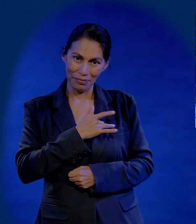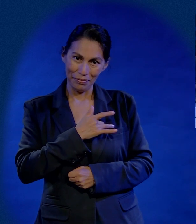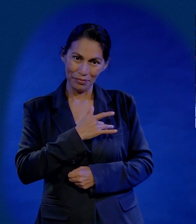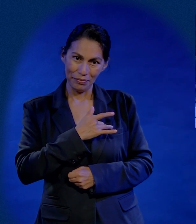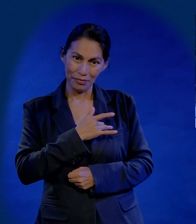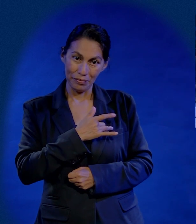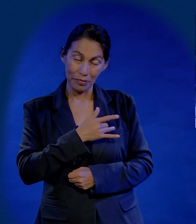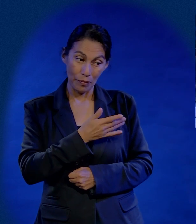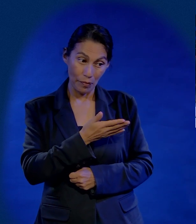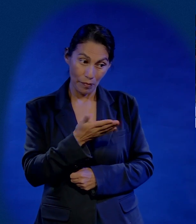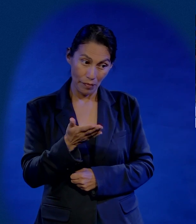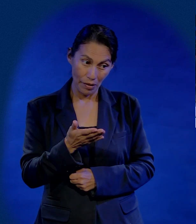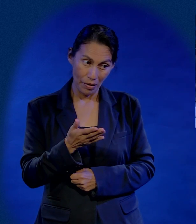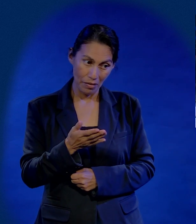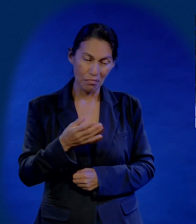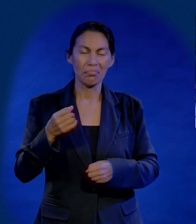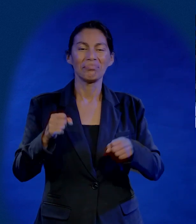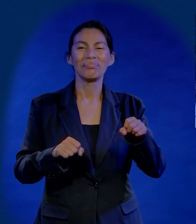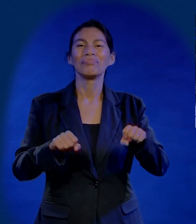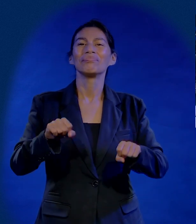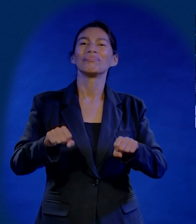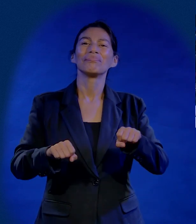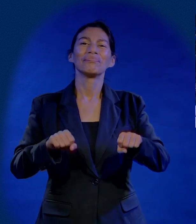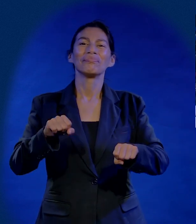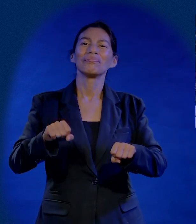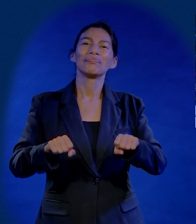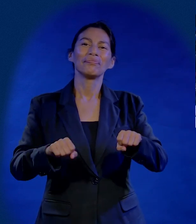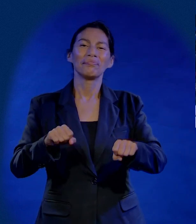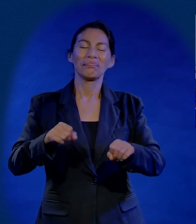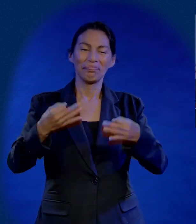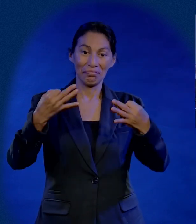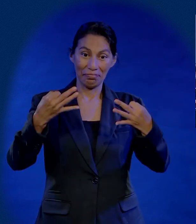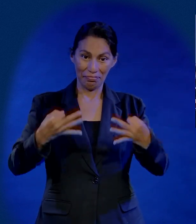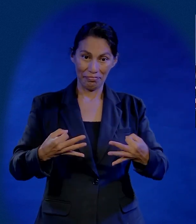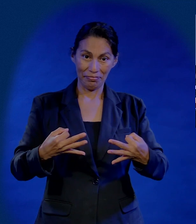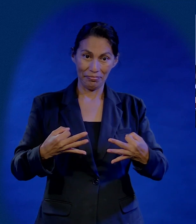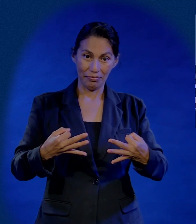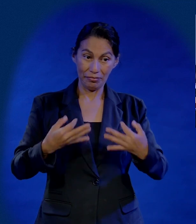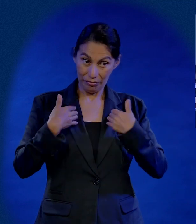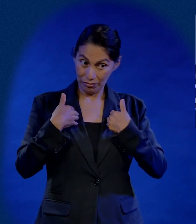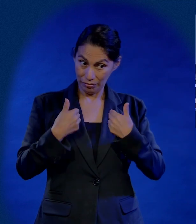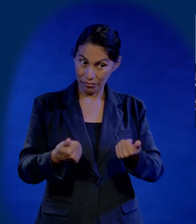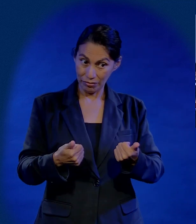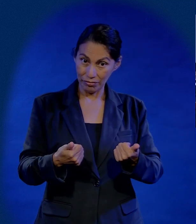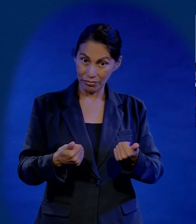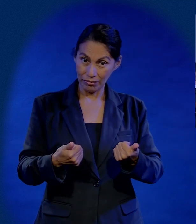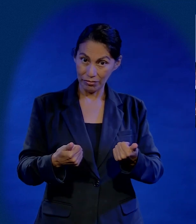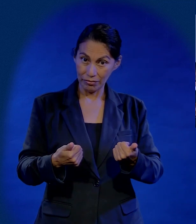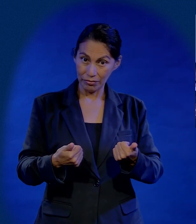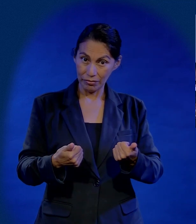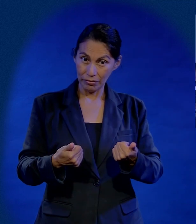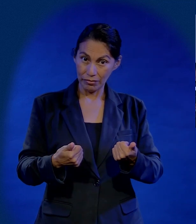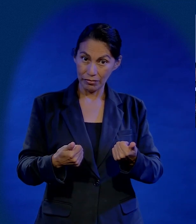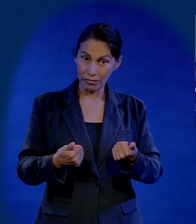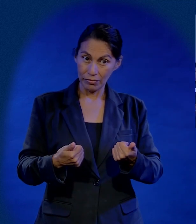Y si usted va feliz en su corazón, usted siempre será un buen conductor de triciclo.